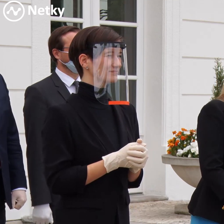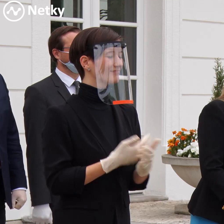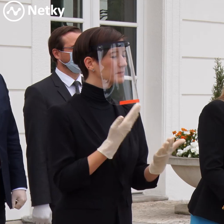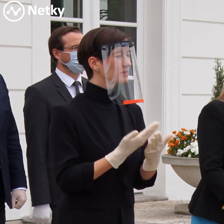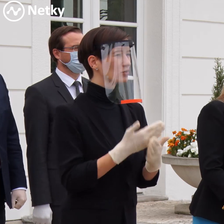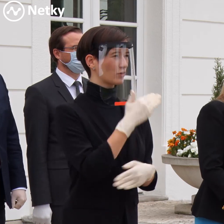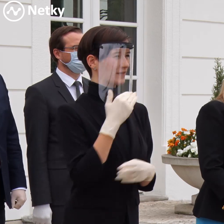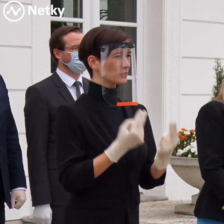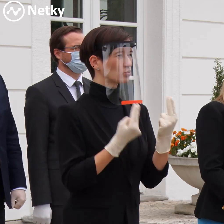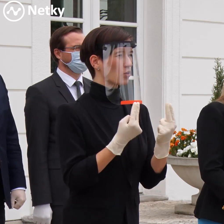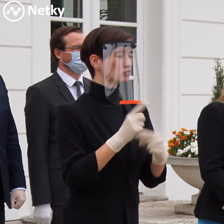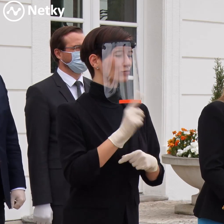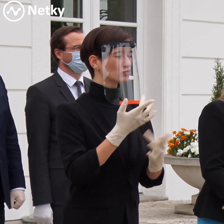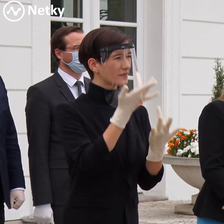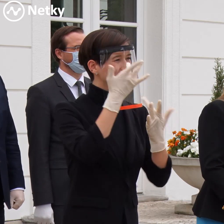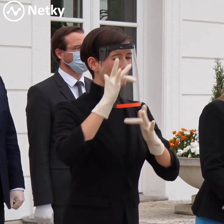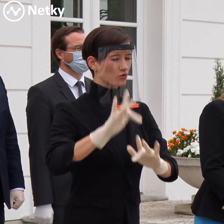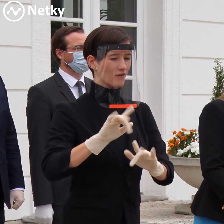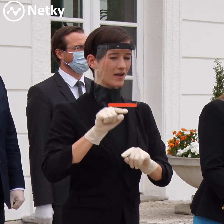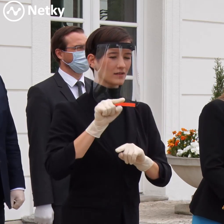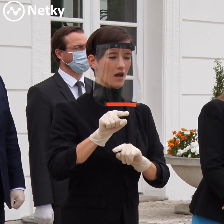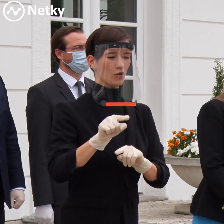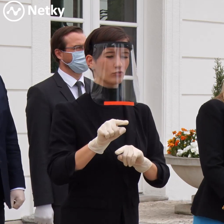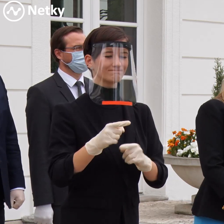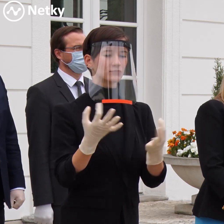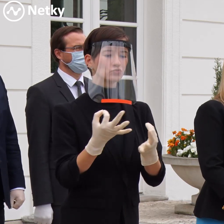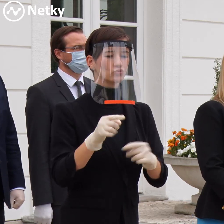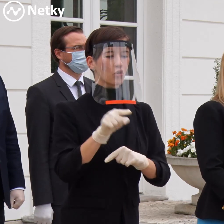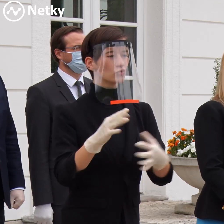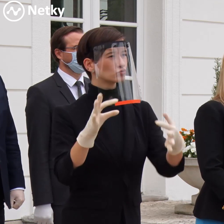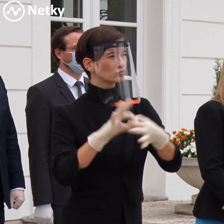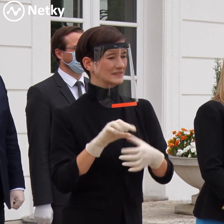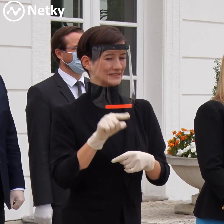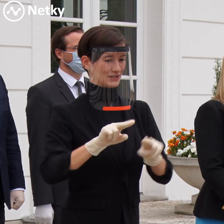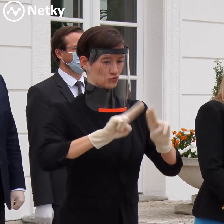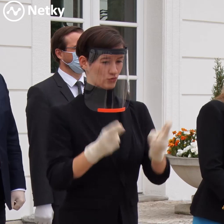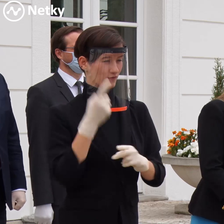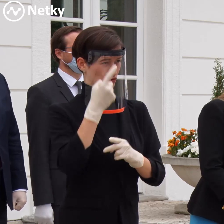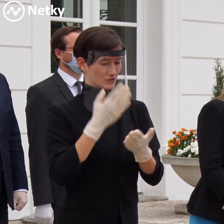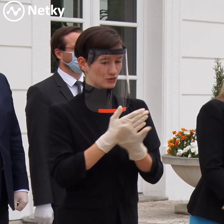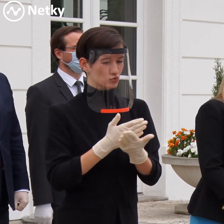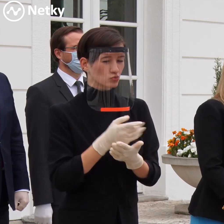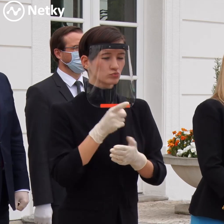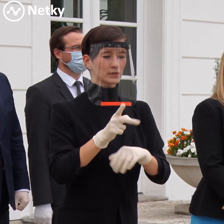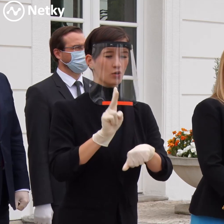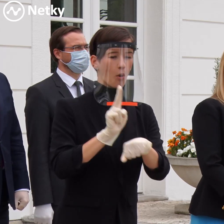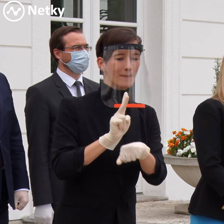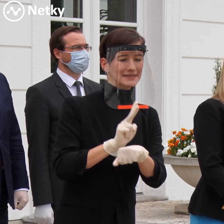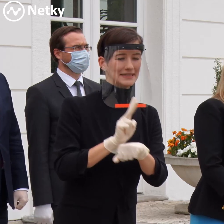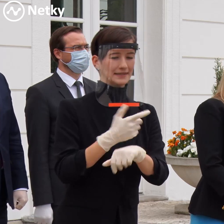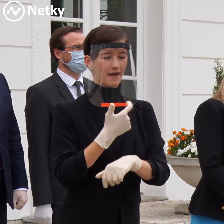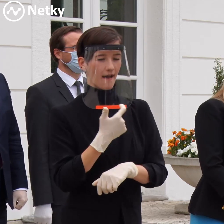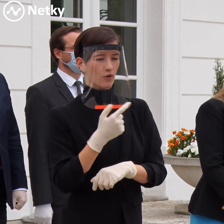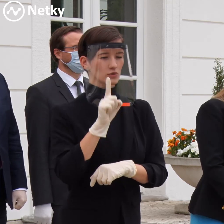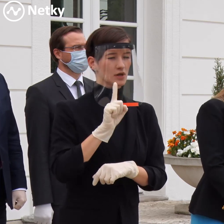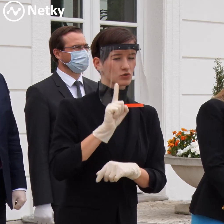stále dôležité venovať kvalite poskytovaných služieb a starostlivosti o ľudí v týchto zariadeniach zvýšenú pozornosť. Minulý